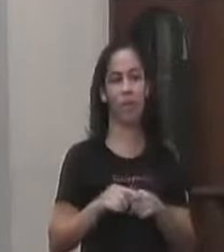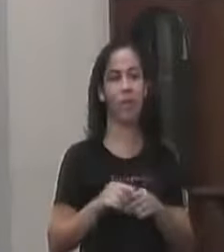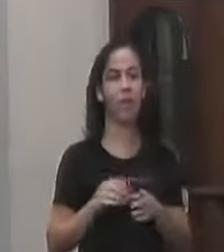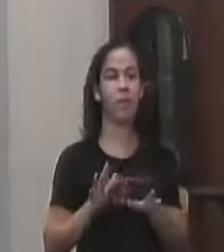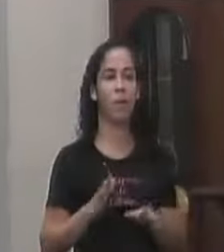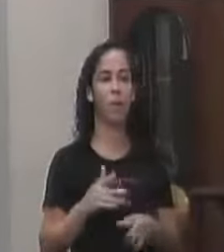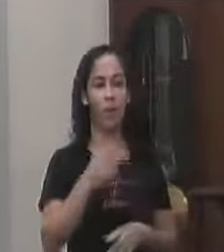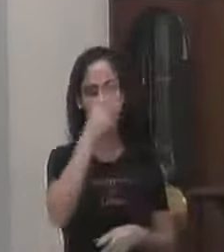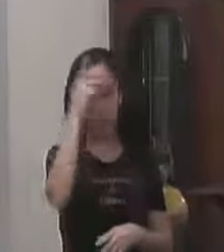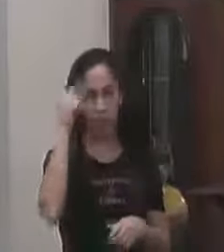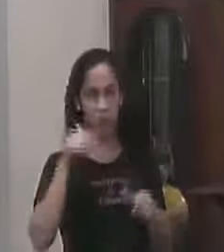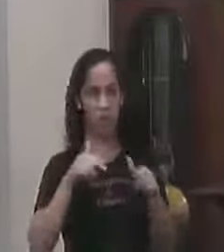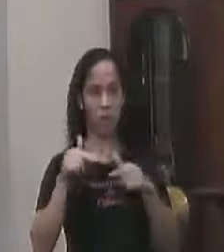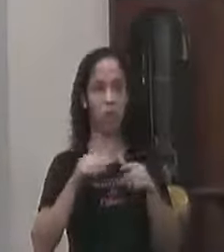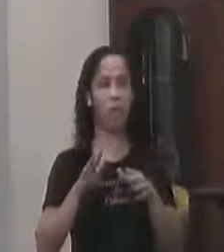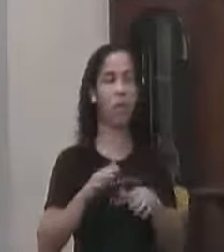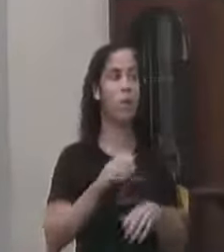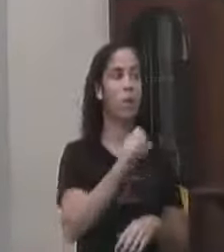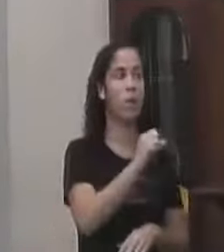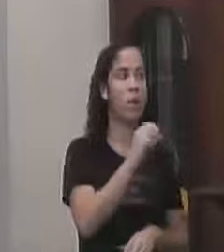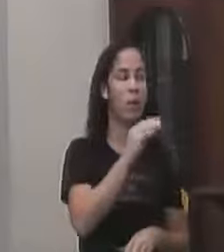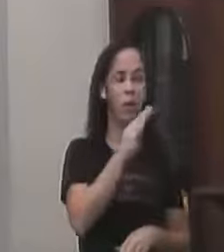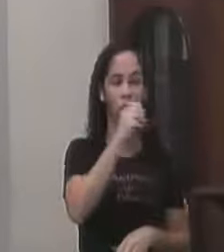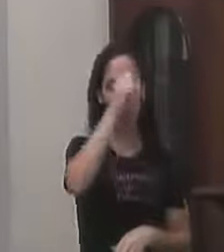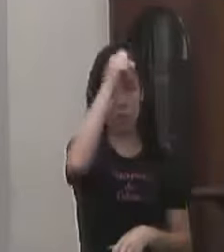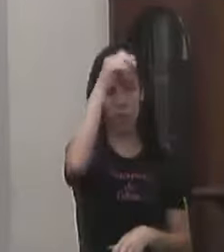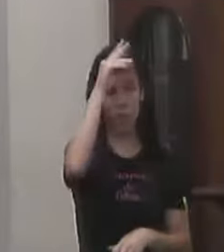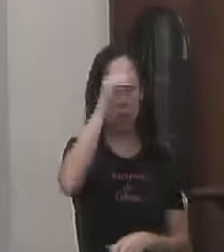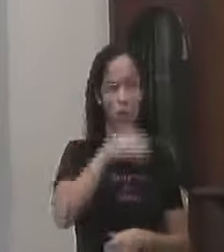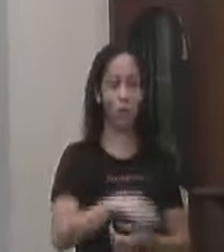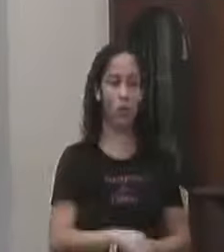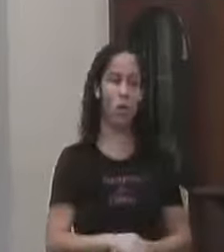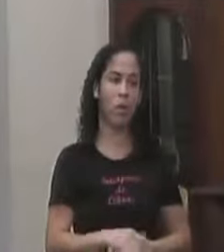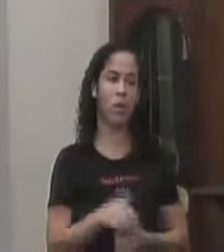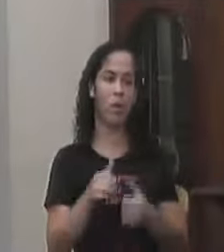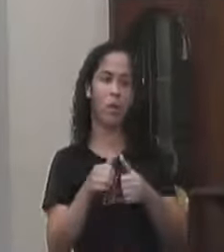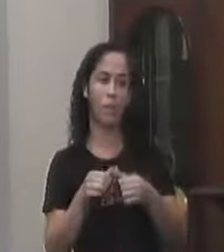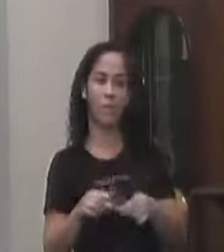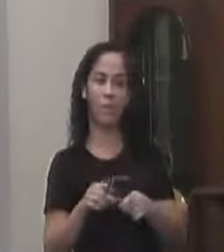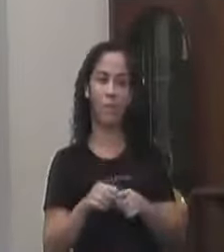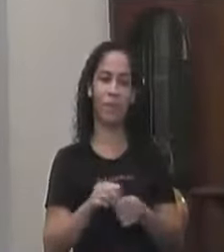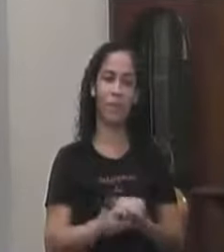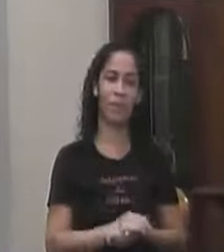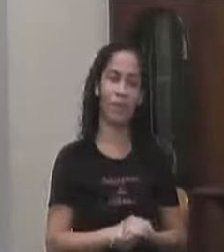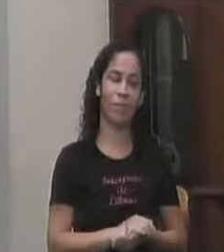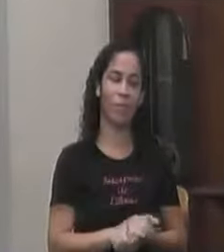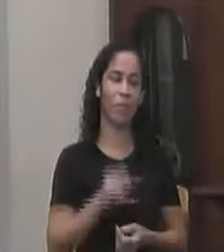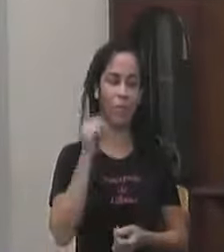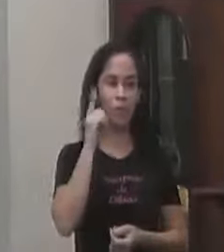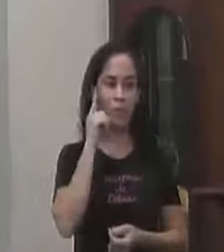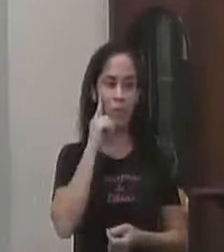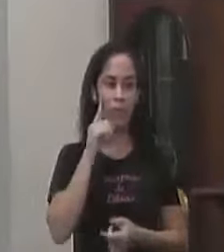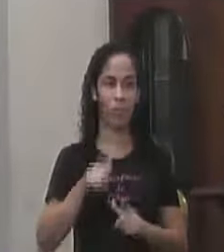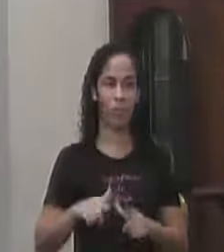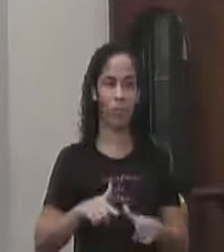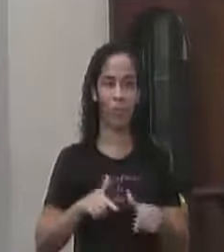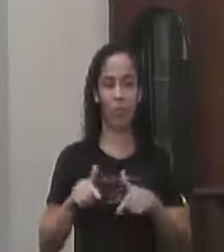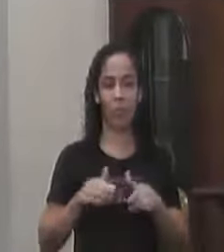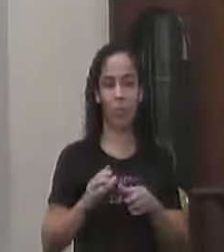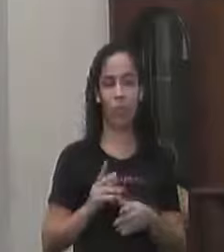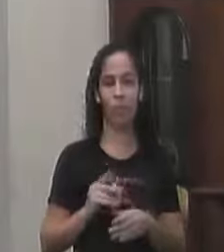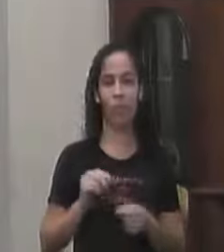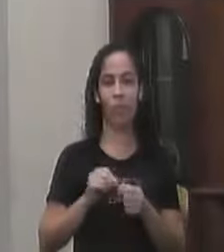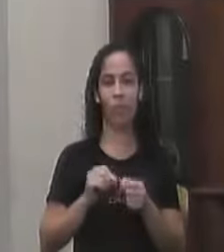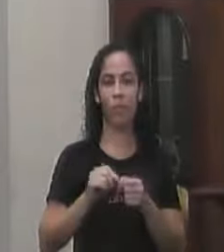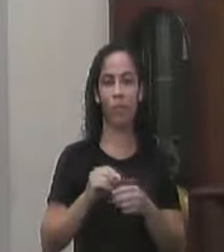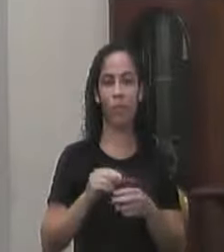funcionários Da subprefeitura Estão de parabéns Estão Todos os dias Se empenhando Para cumprir